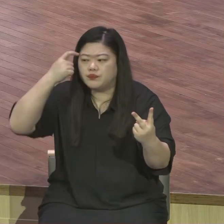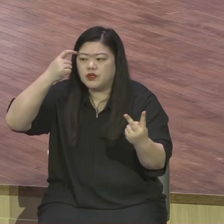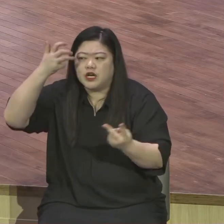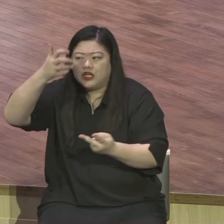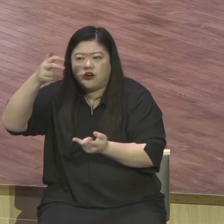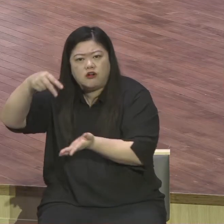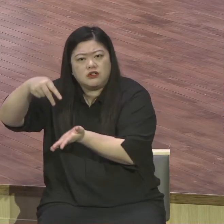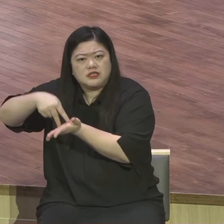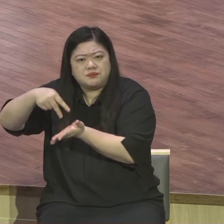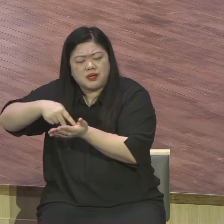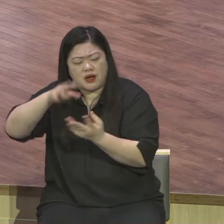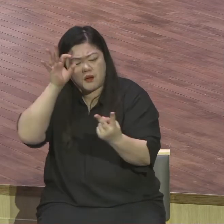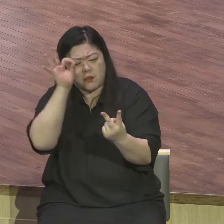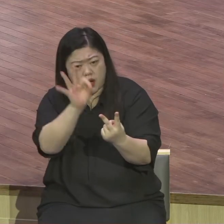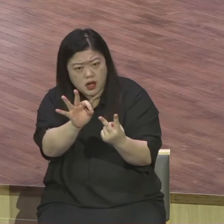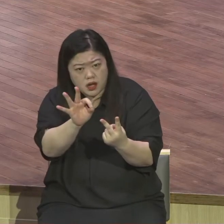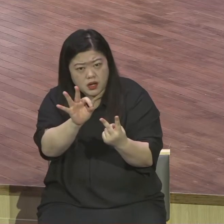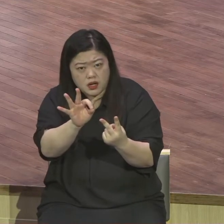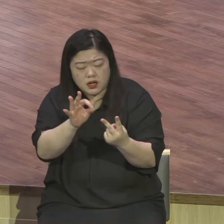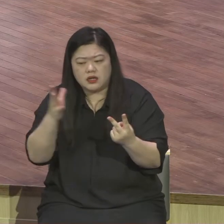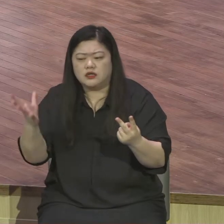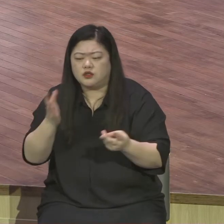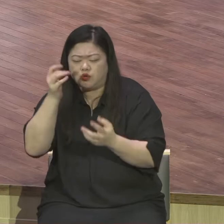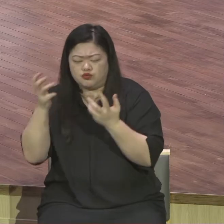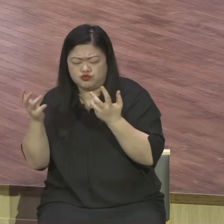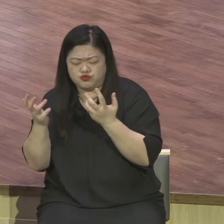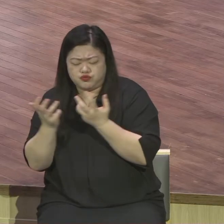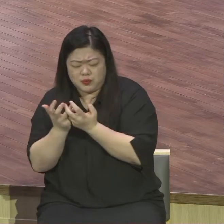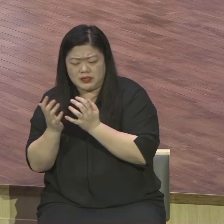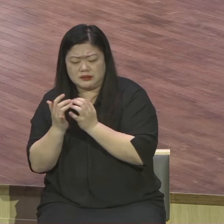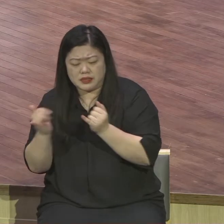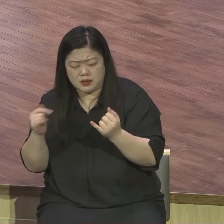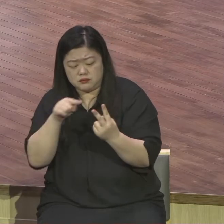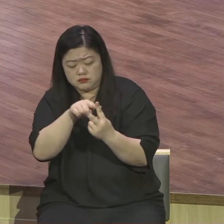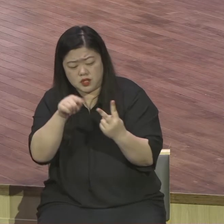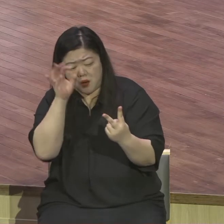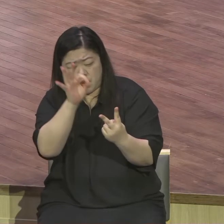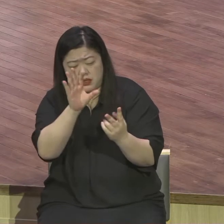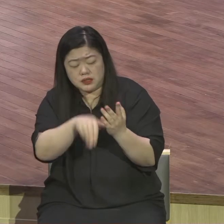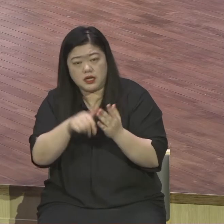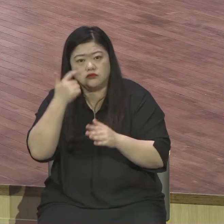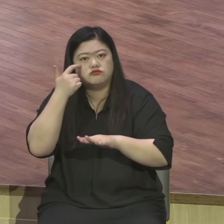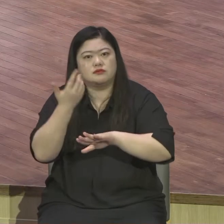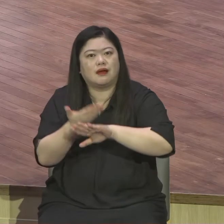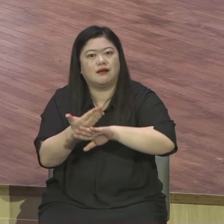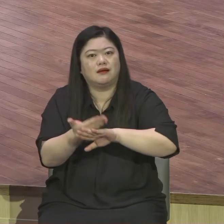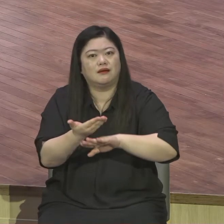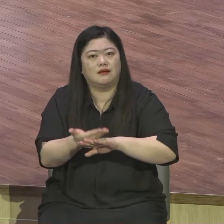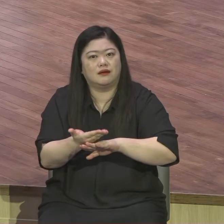성녀의 사람 영적인 사람 다시 말하면 영적으로 철이 든 사람